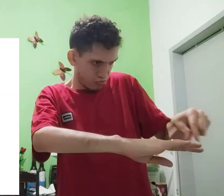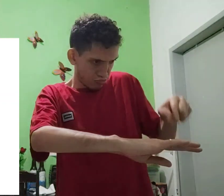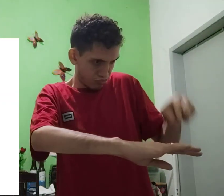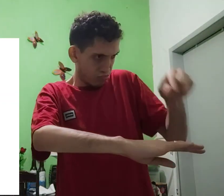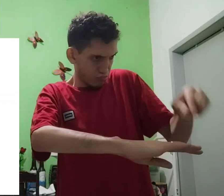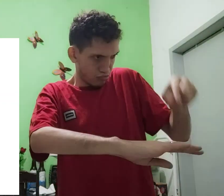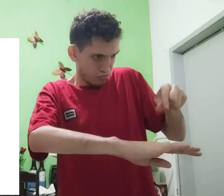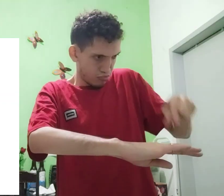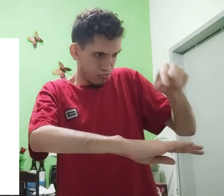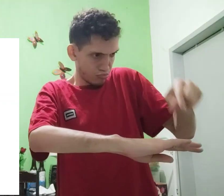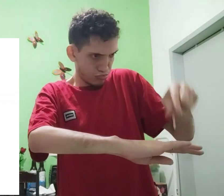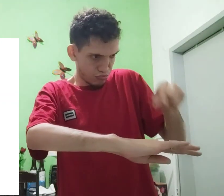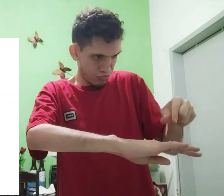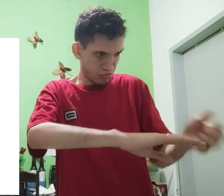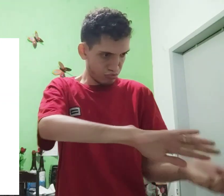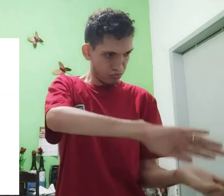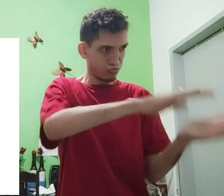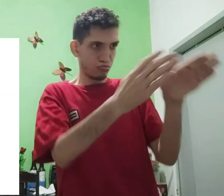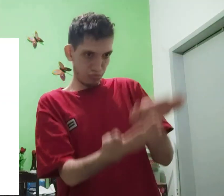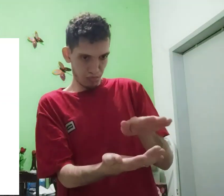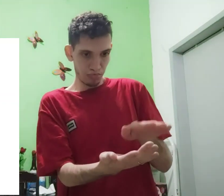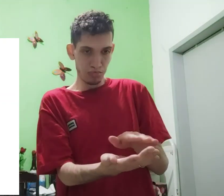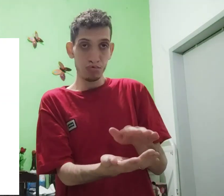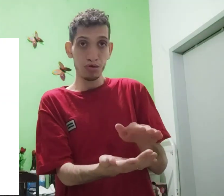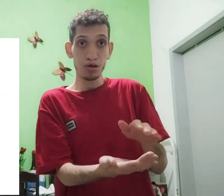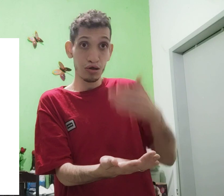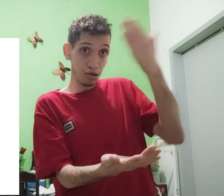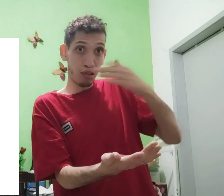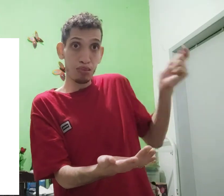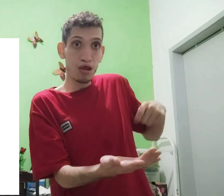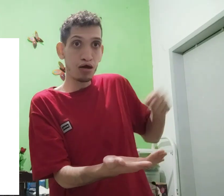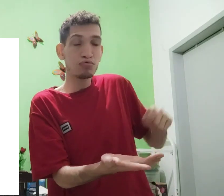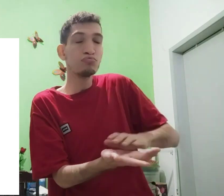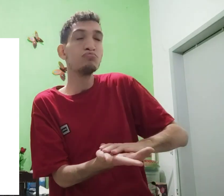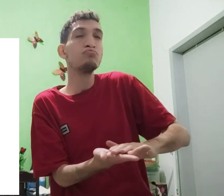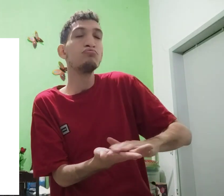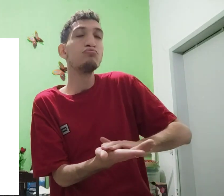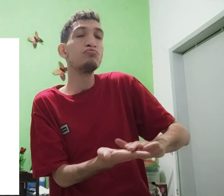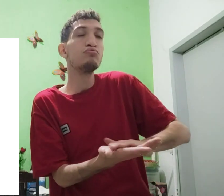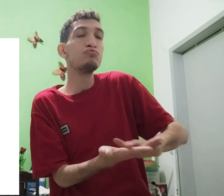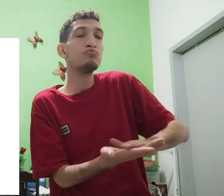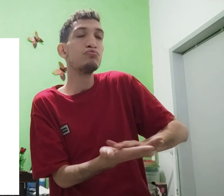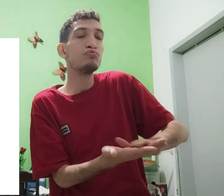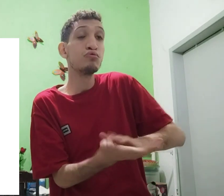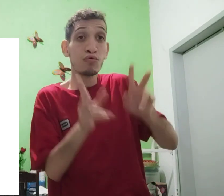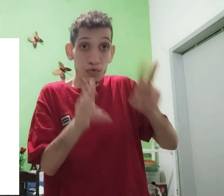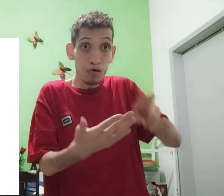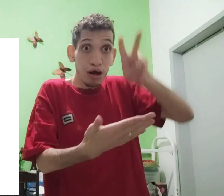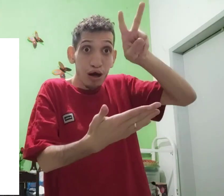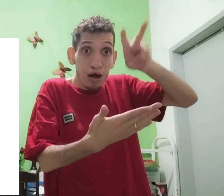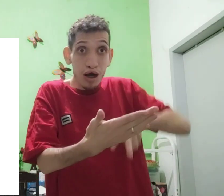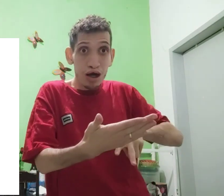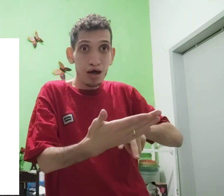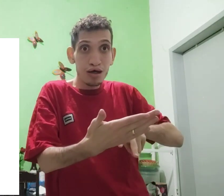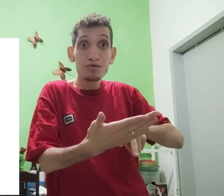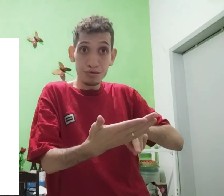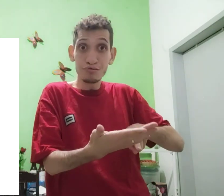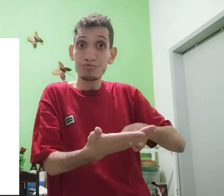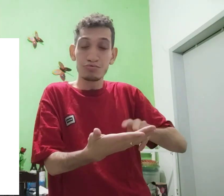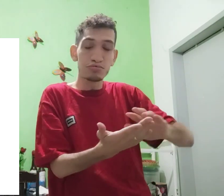através dos pontos do braille, uma pessoa de ciência visual é capaz de ler e